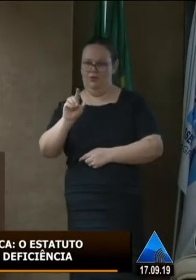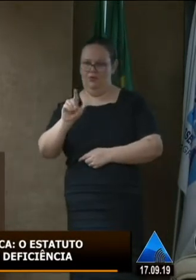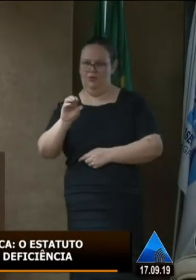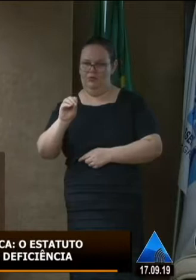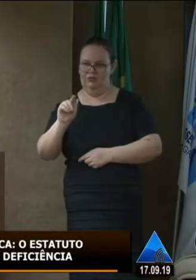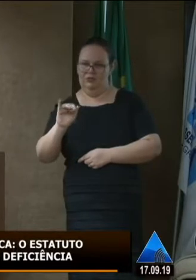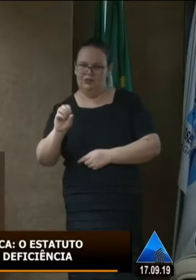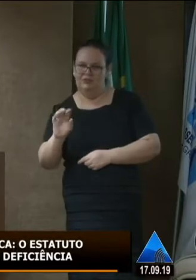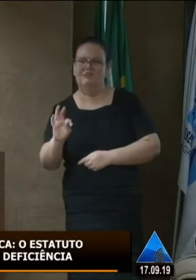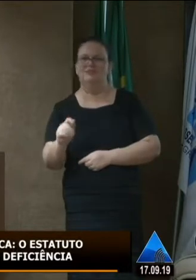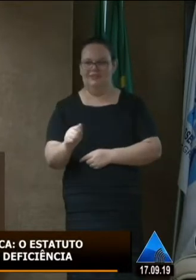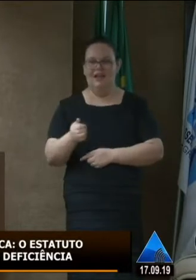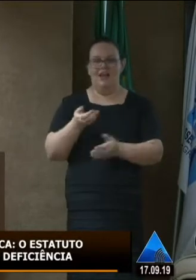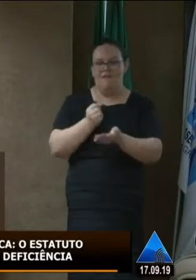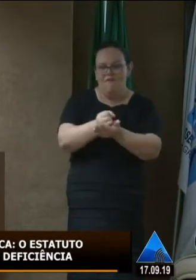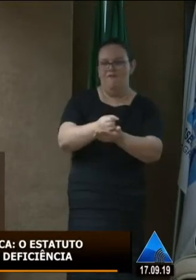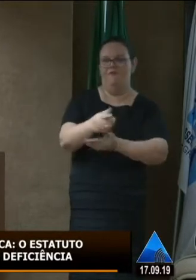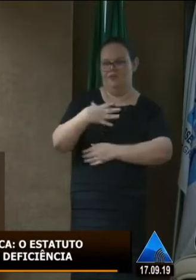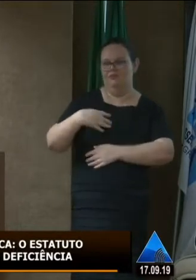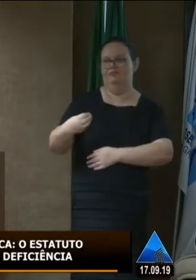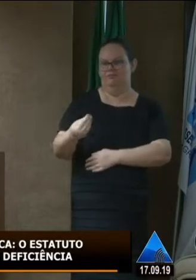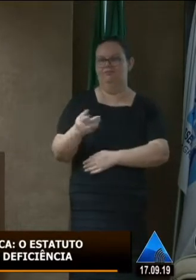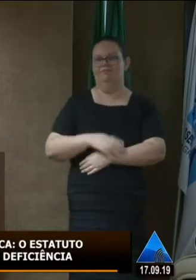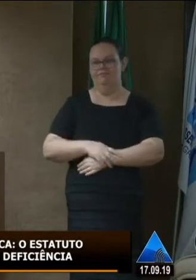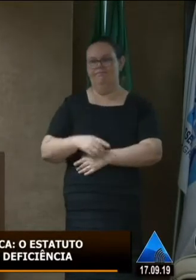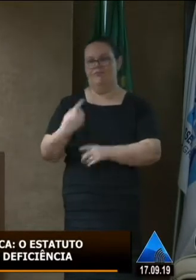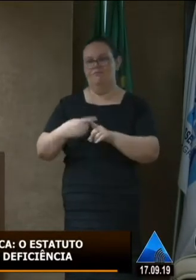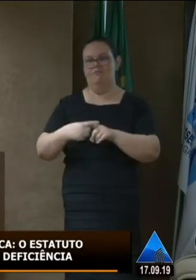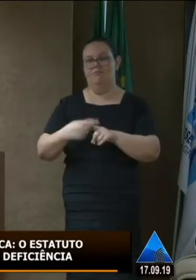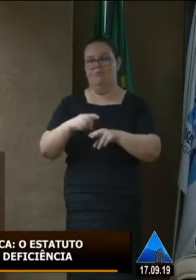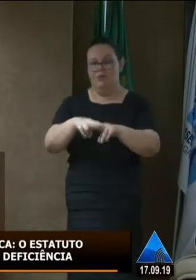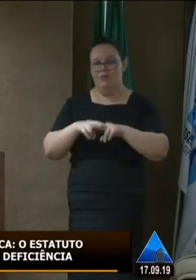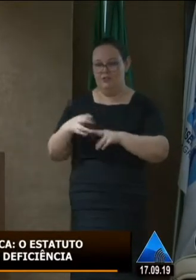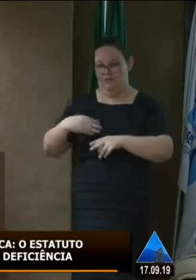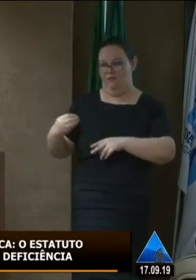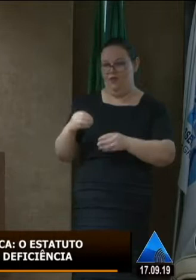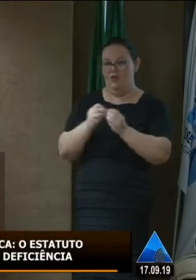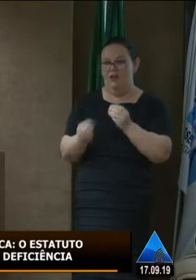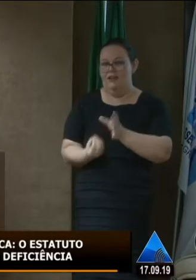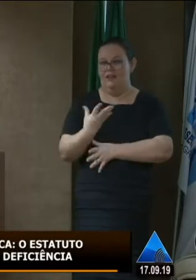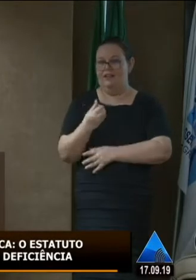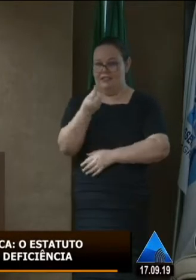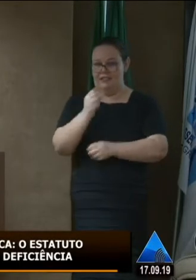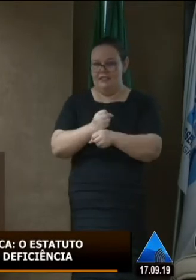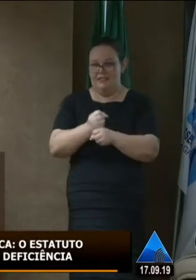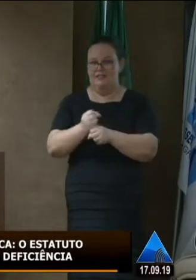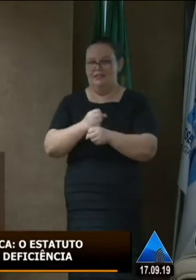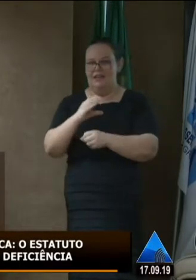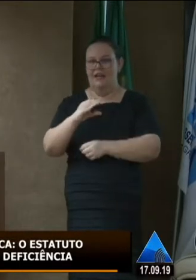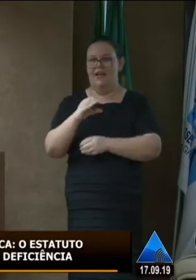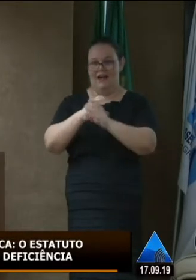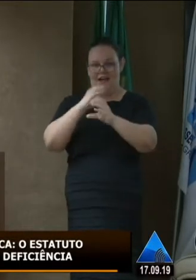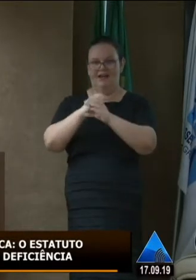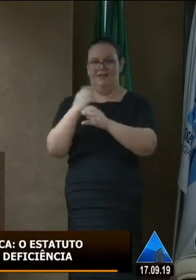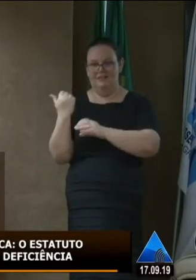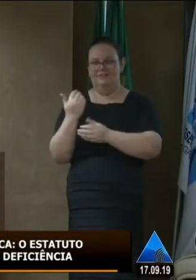Por isso que o nosso grupo como foi criado há três anos Corujas do Ceridó agora em outubro nós estamos transformando esse grupo numa